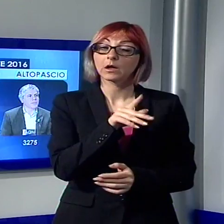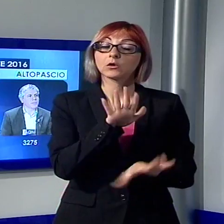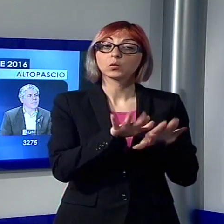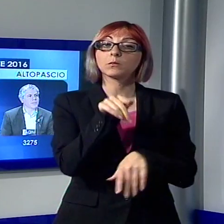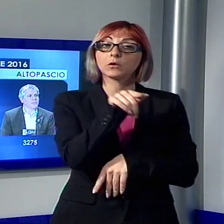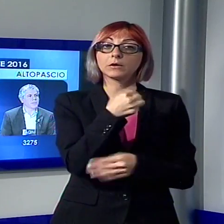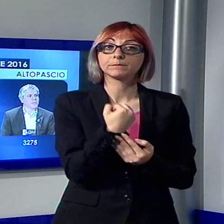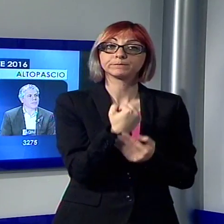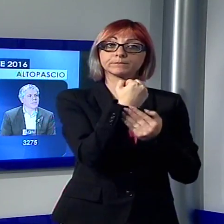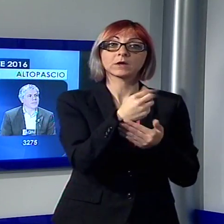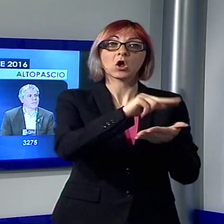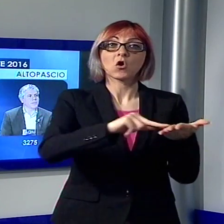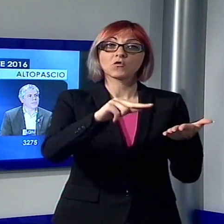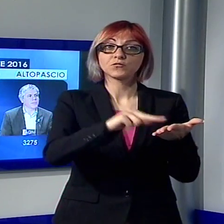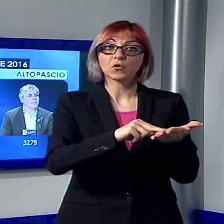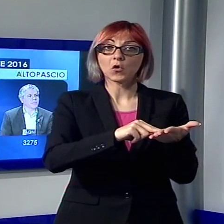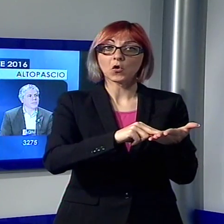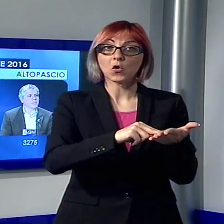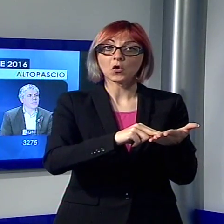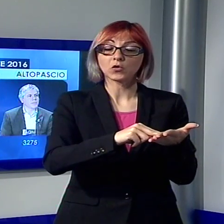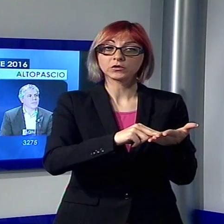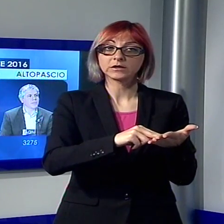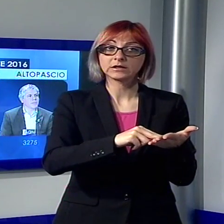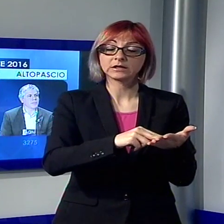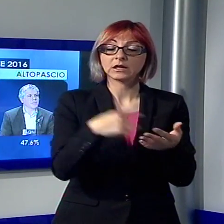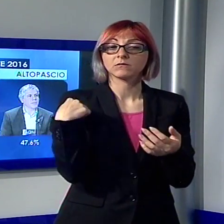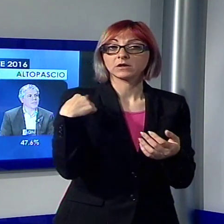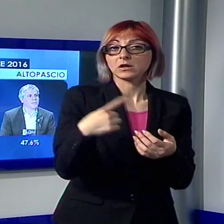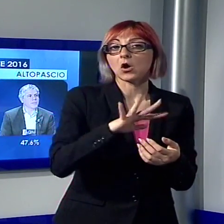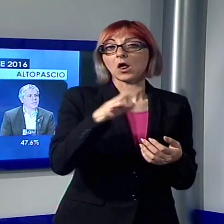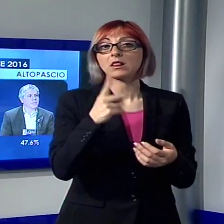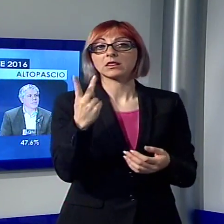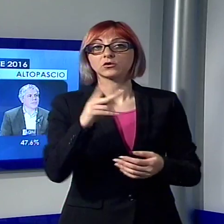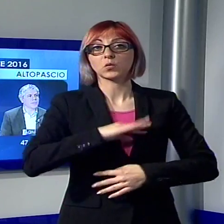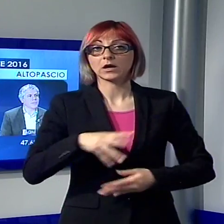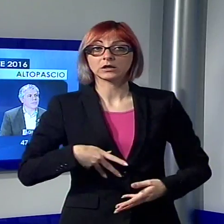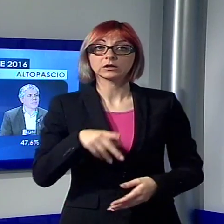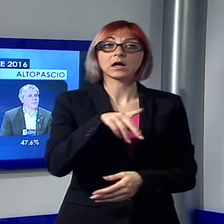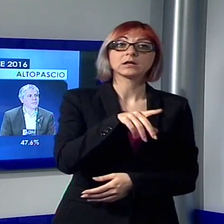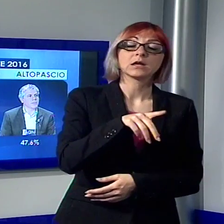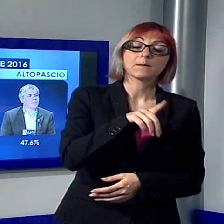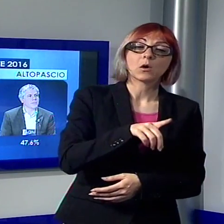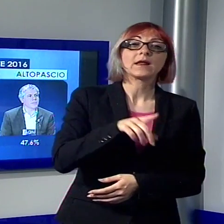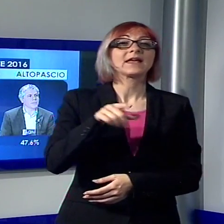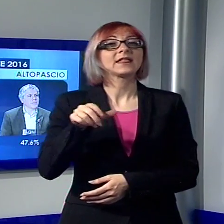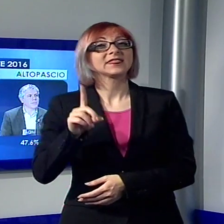contribuito i voti andati al primo turno agli altri due candidati, Matteo Torri e Ferruccio del Sarto, preferenze che potrebbero essere